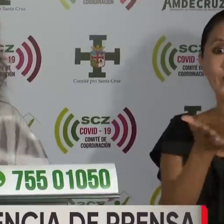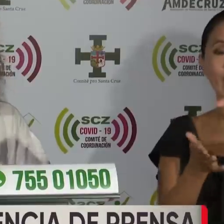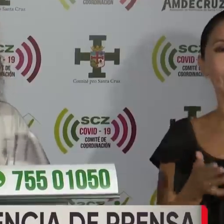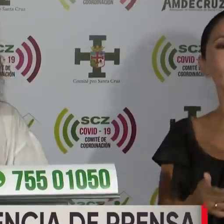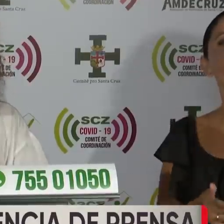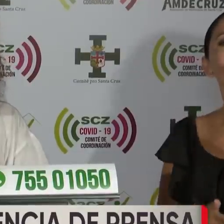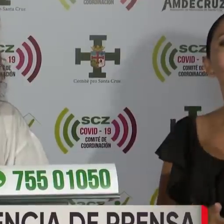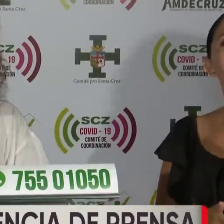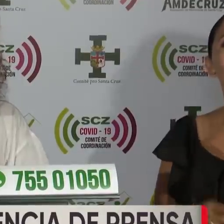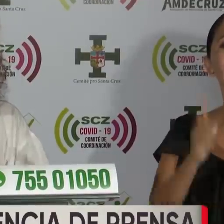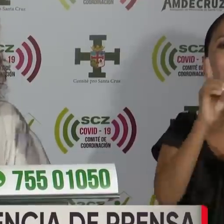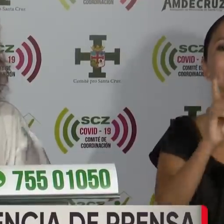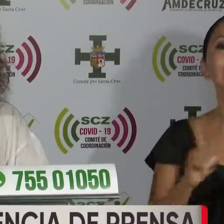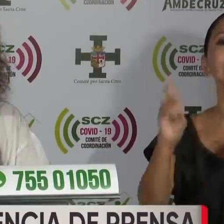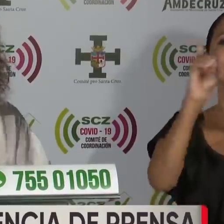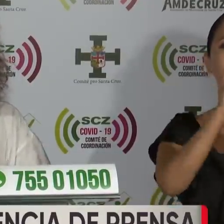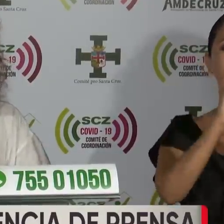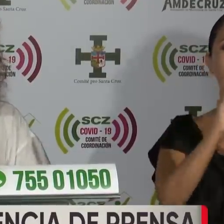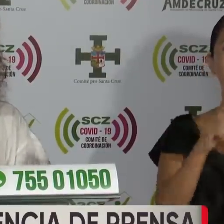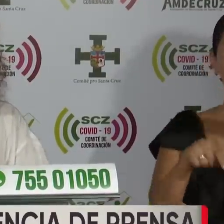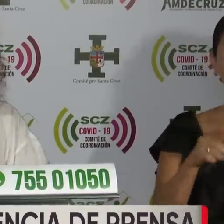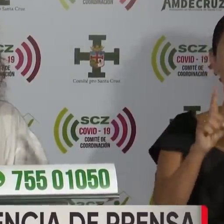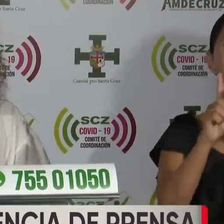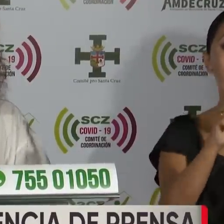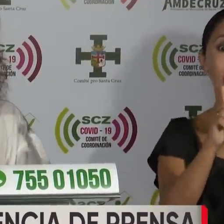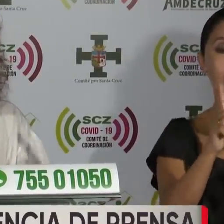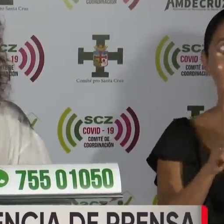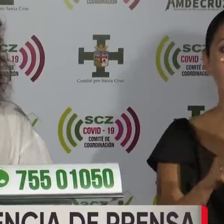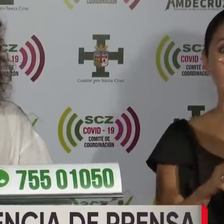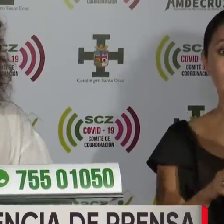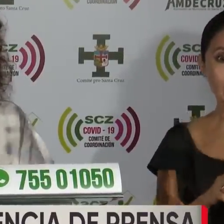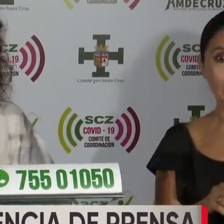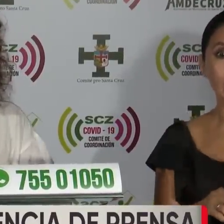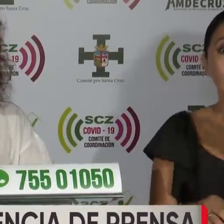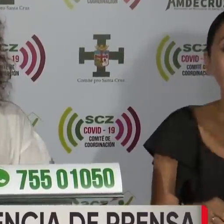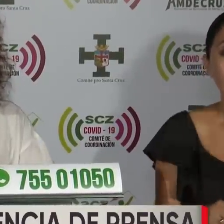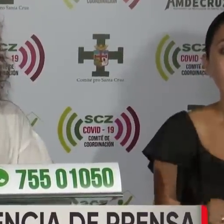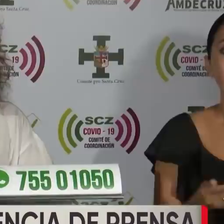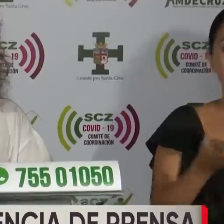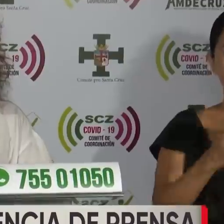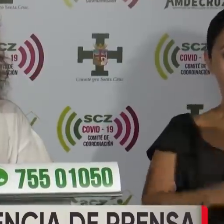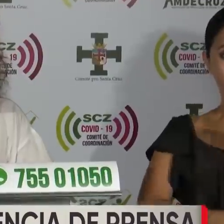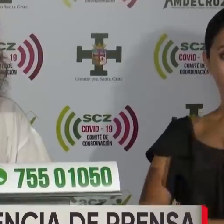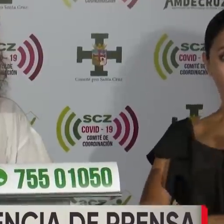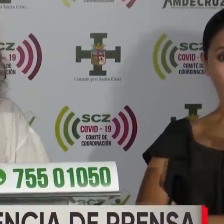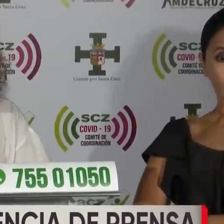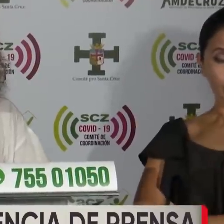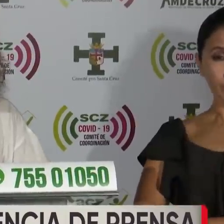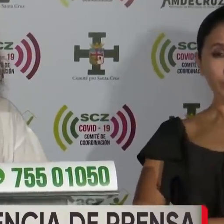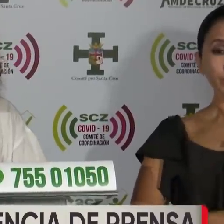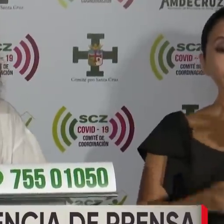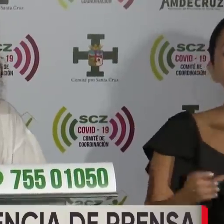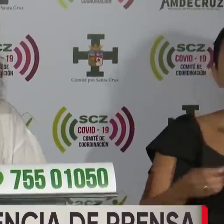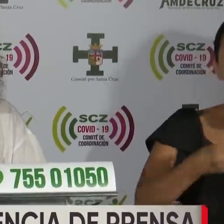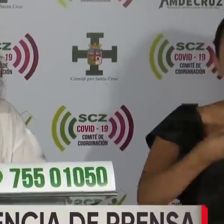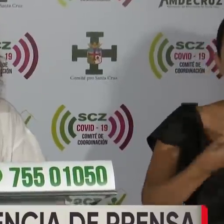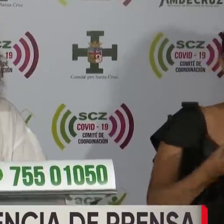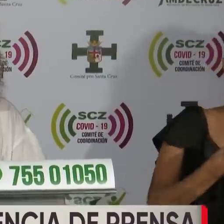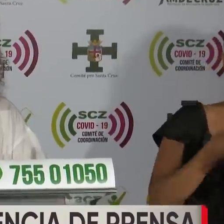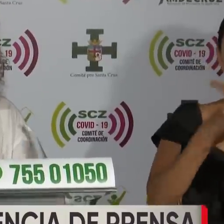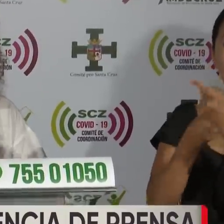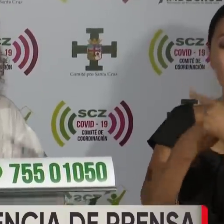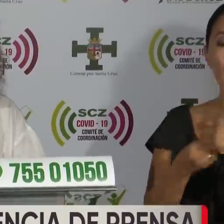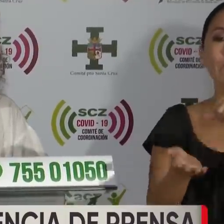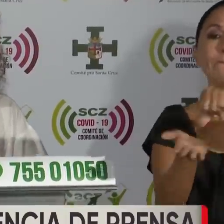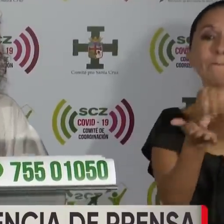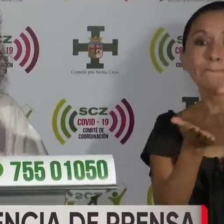delegado presidencial, junto al ministro de Defensa y el ministro de Economía. Están en el COE donde van a firmar un acuerdo sobre el tema del pago de la renta, dignidad y